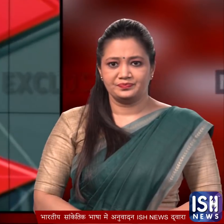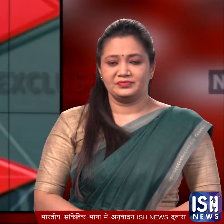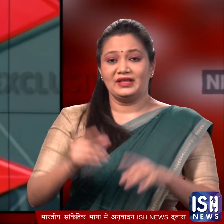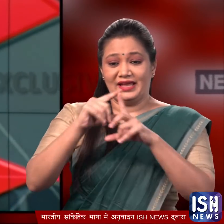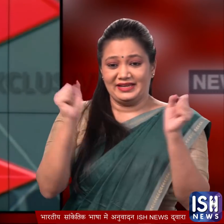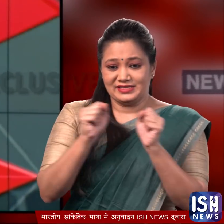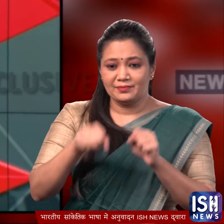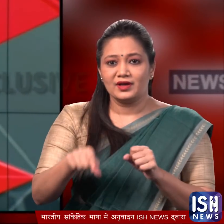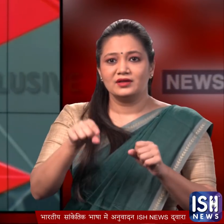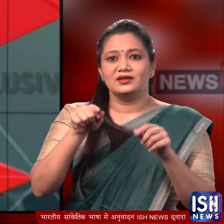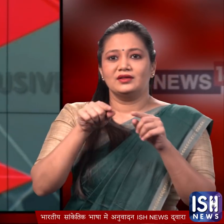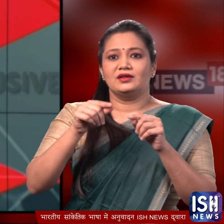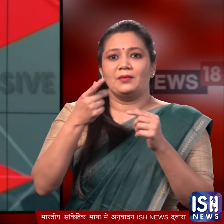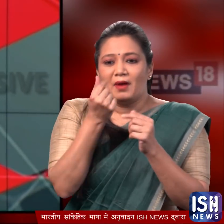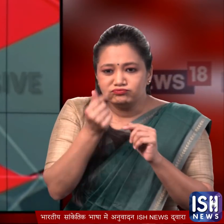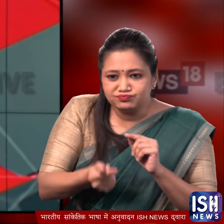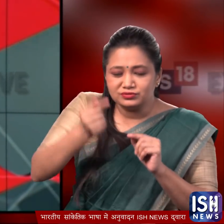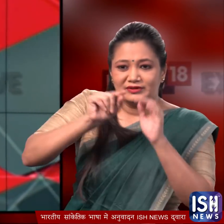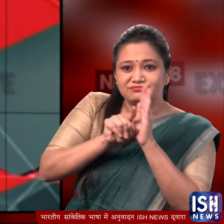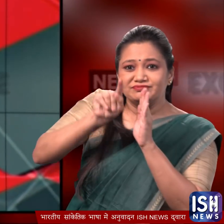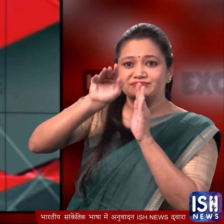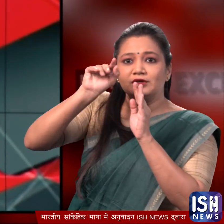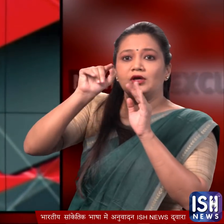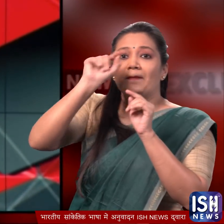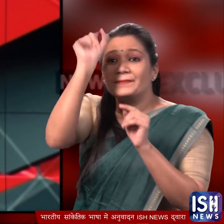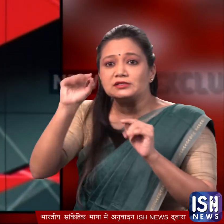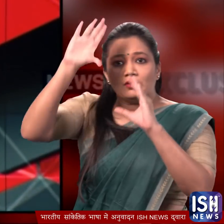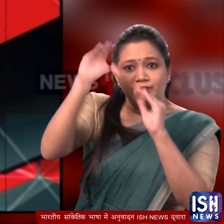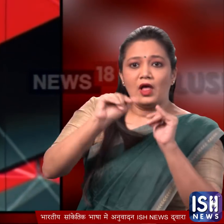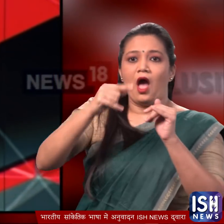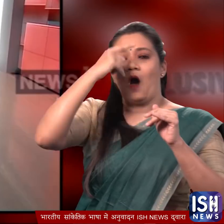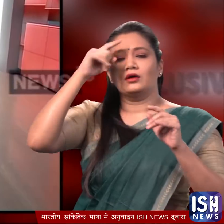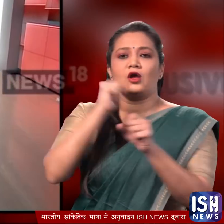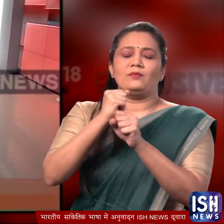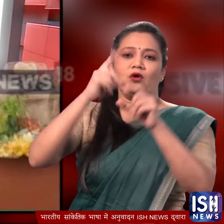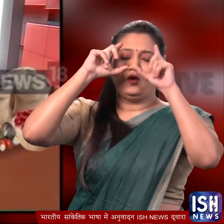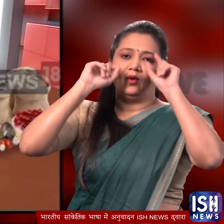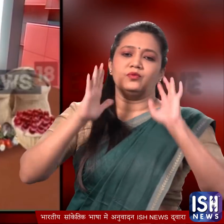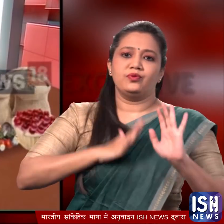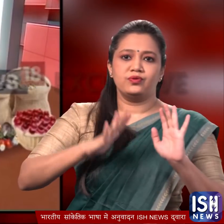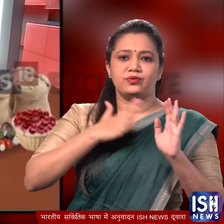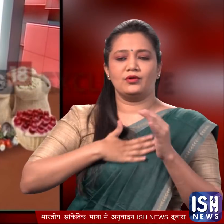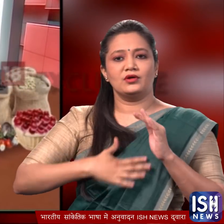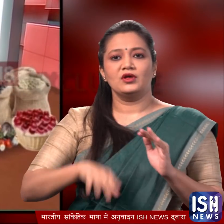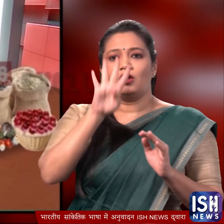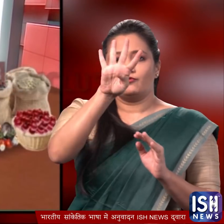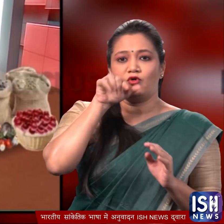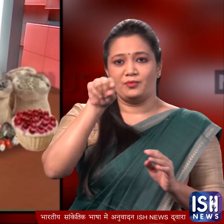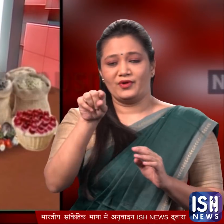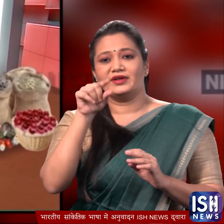में महंगाई से जुड़े आंकडे सरकार के लिए राहत देने वाले हैं सीन बिट्सी टीव 18 की रिपोर्ट है कि दिसंबर में रीटेल महंगाई दर में बड़ी गिरावा टाई और ये 4